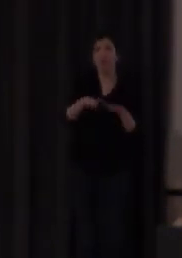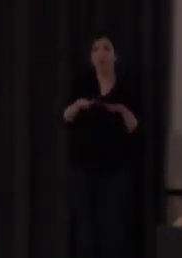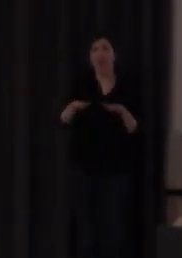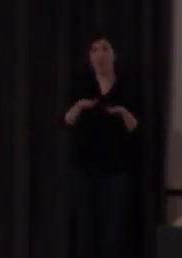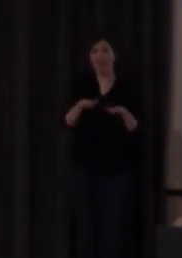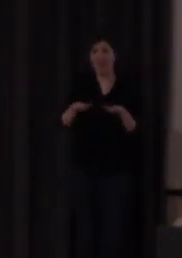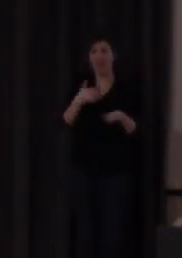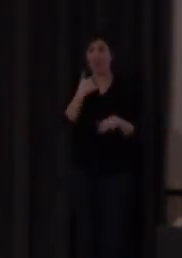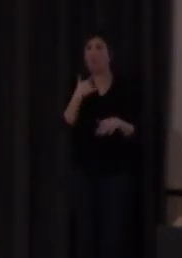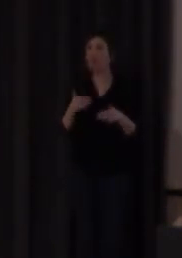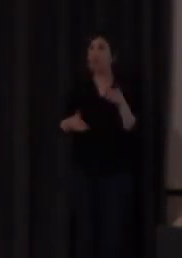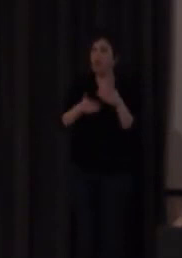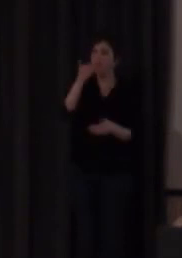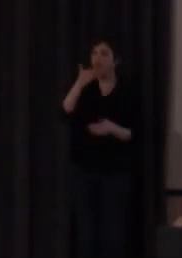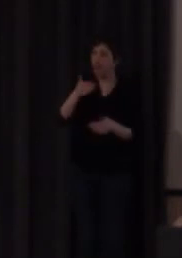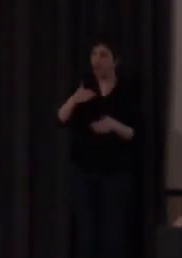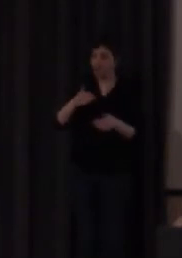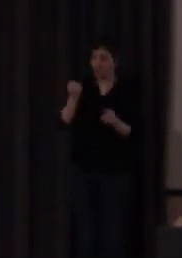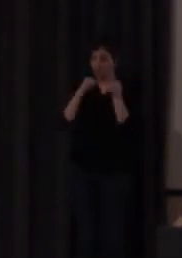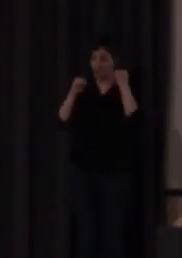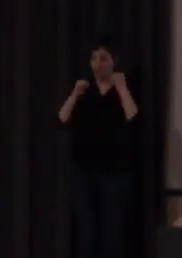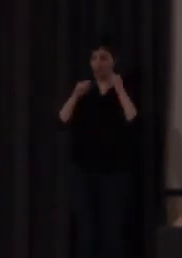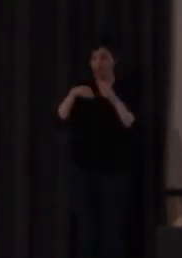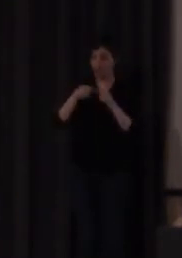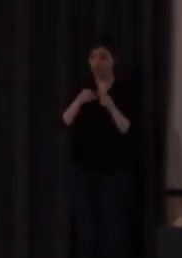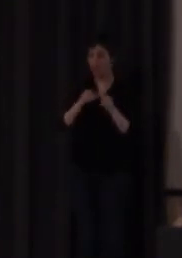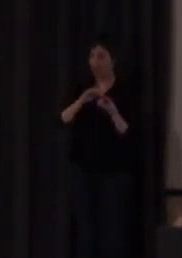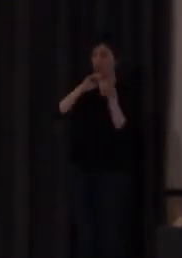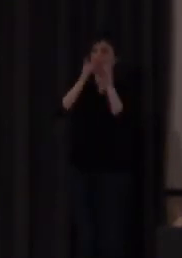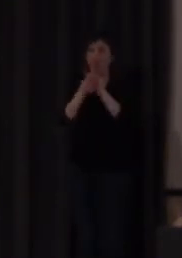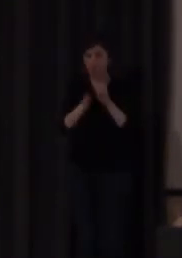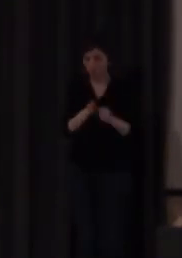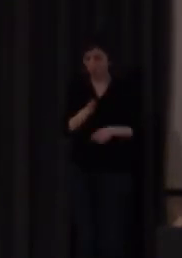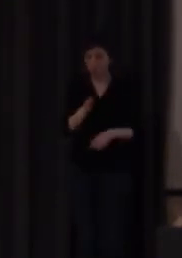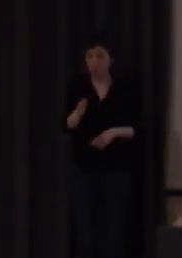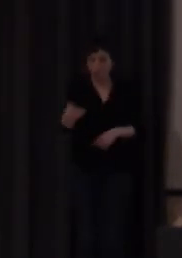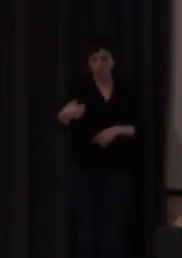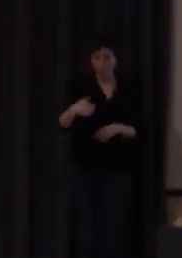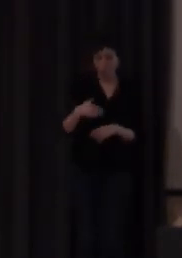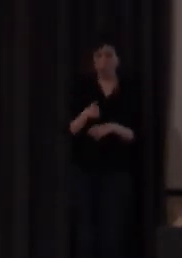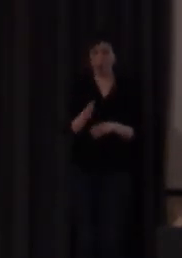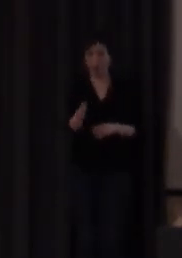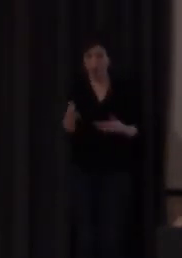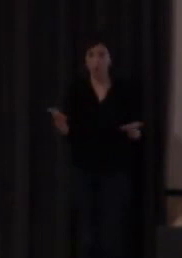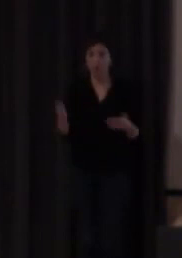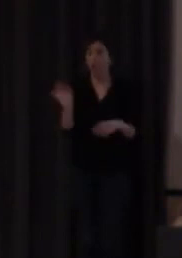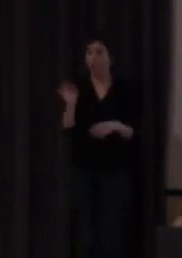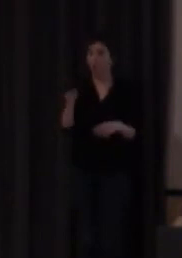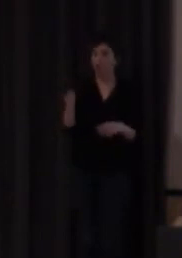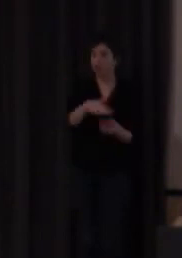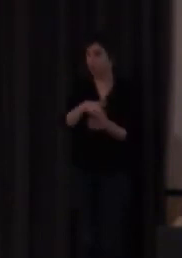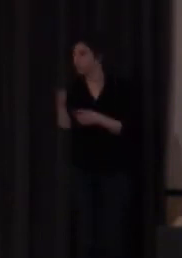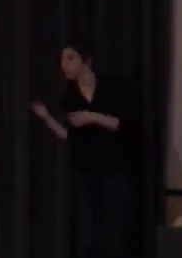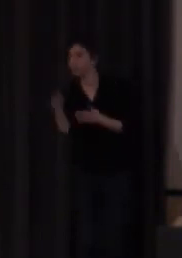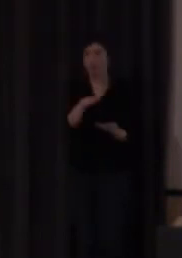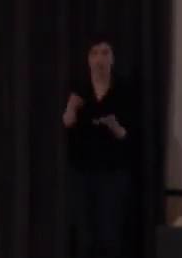empieza en un lugar y va hacia otro lugar o si el movimiento está en un lugar pero dentro de ese lugar realiza